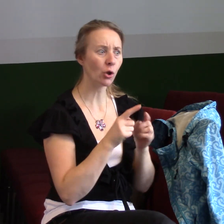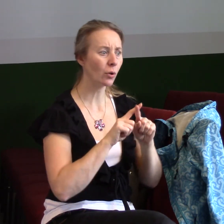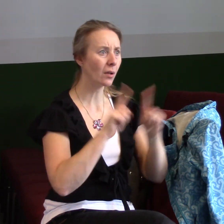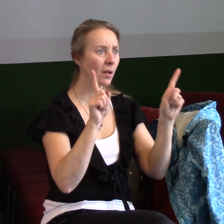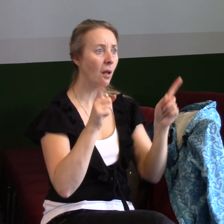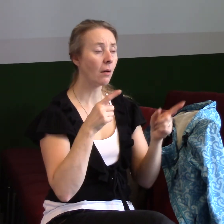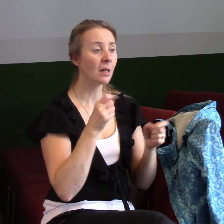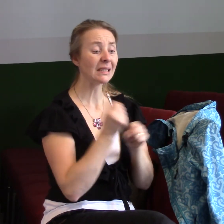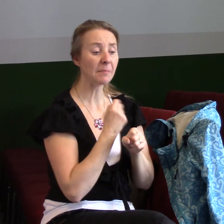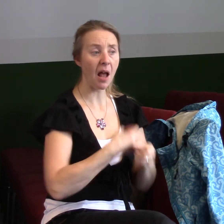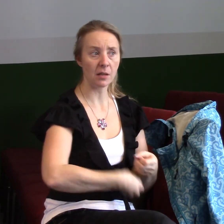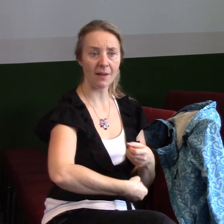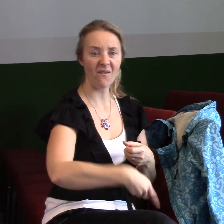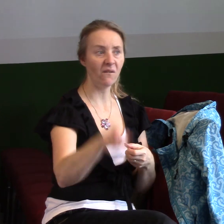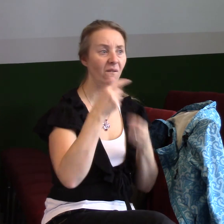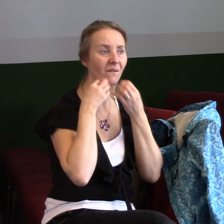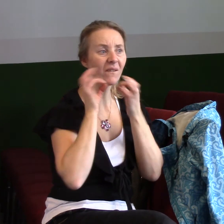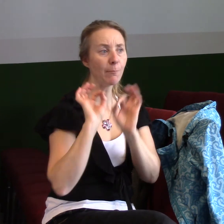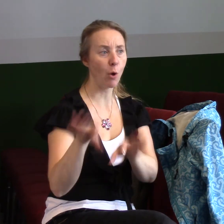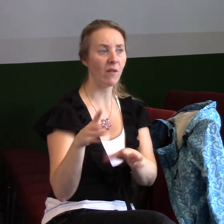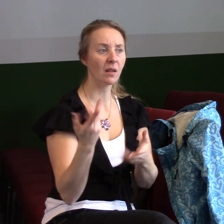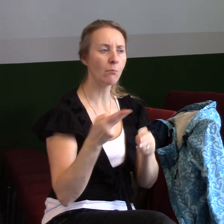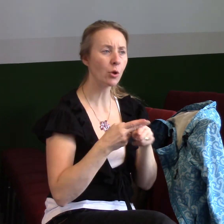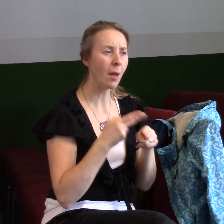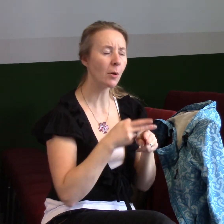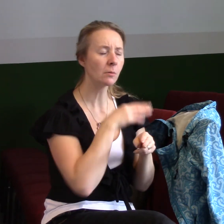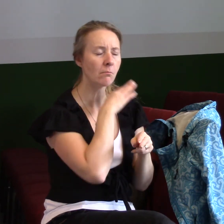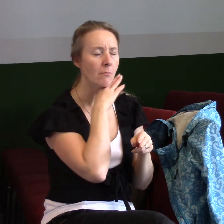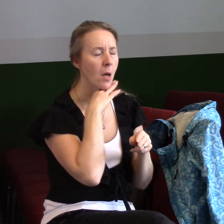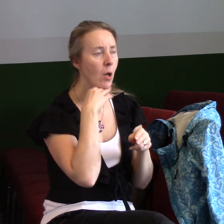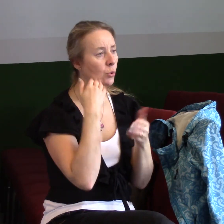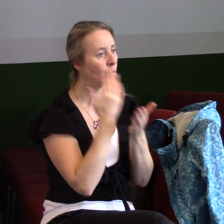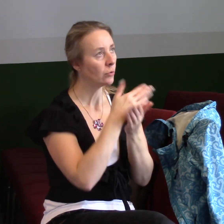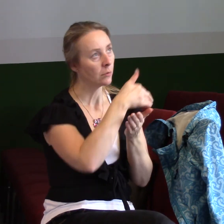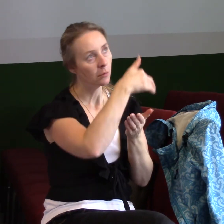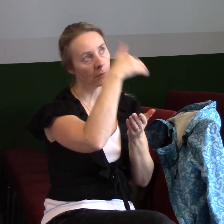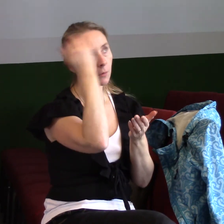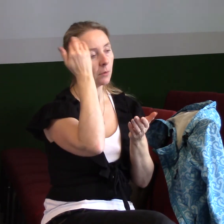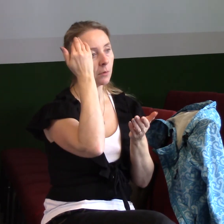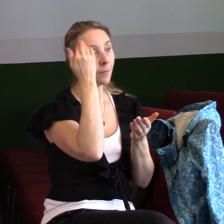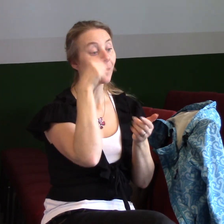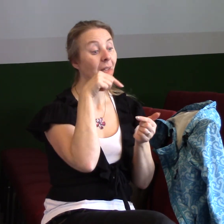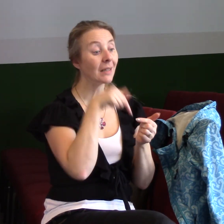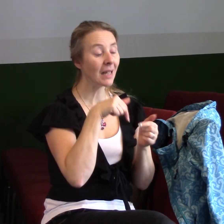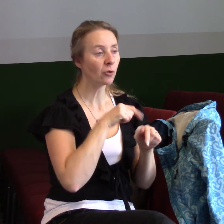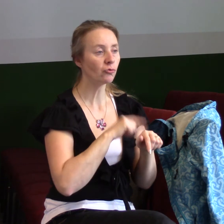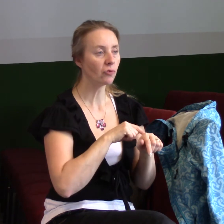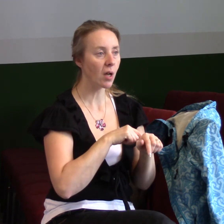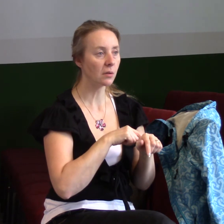práce, nebo onemocníš, nebo se stane cokoliv, je toho tak strašně moc. A v tu chvíli najednou přichází